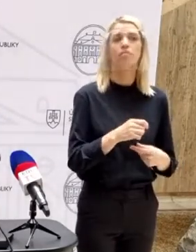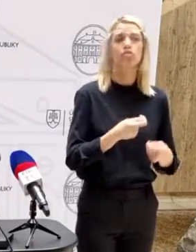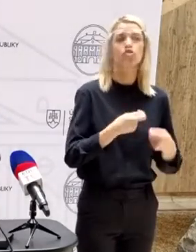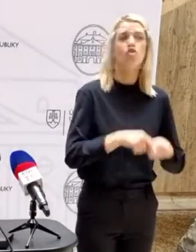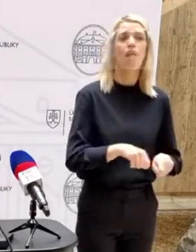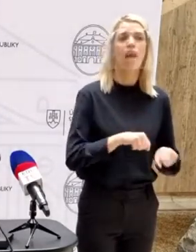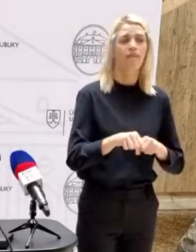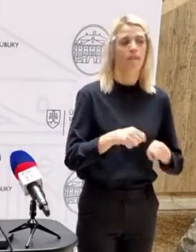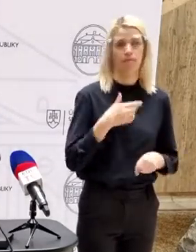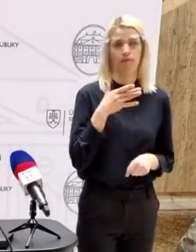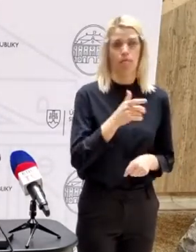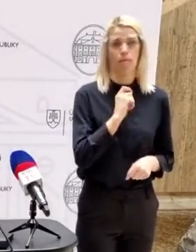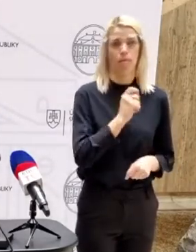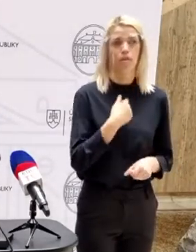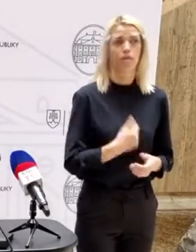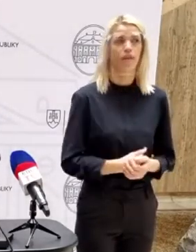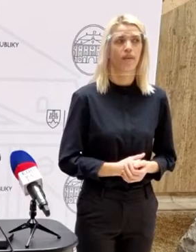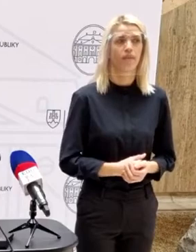člena vlády. Ďakujem.